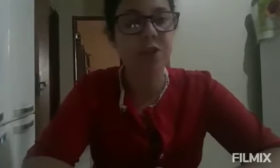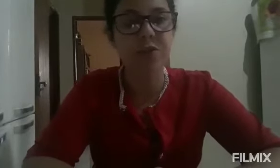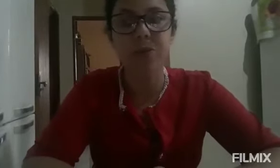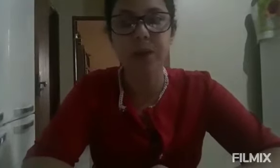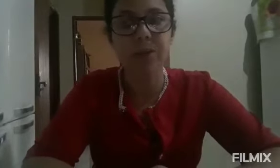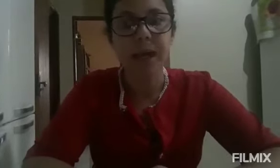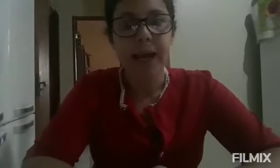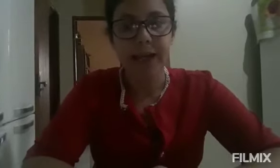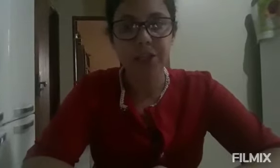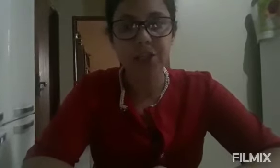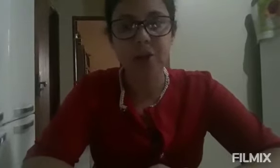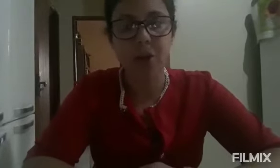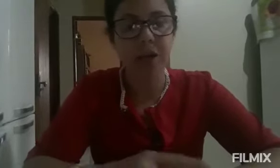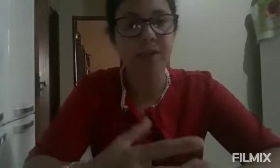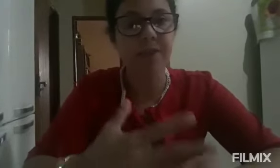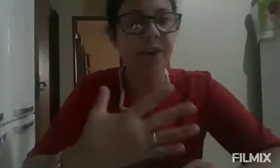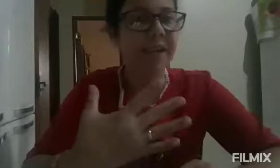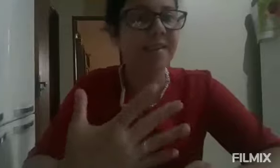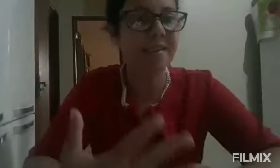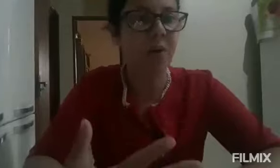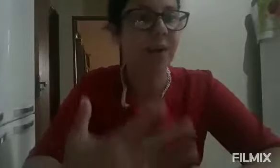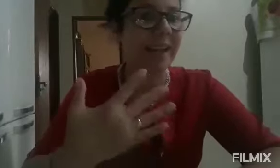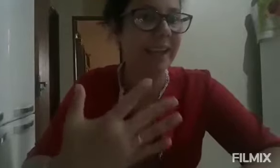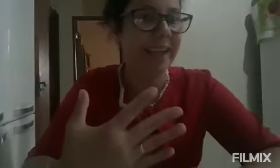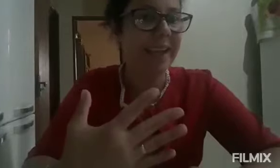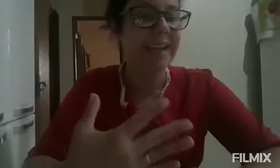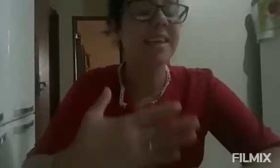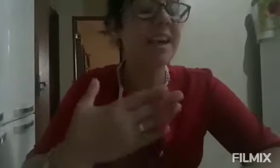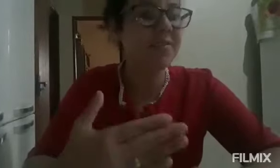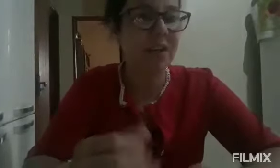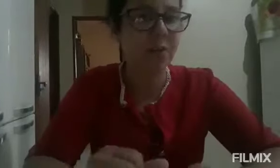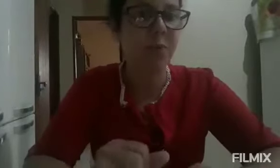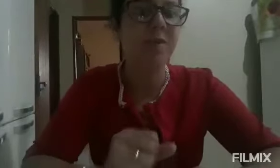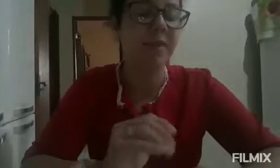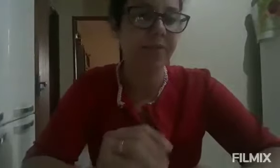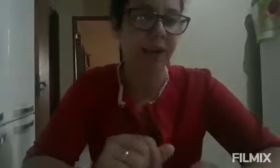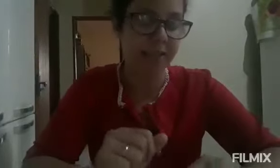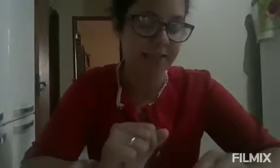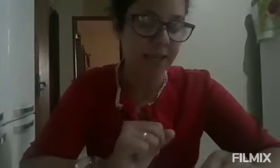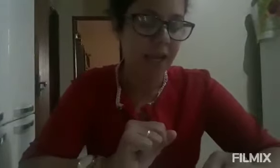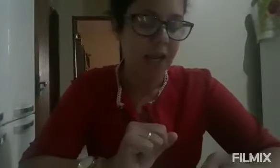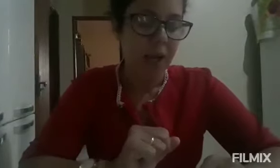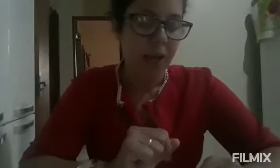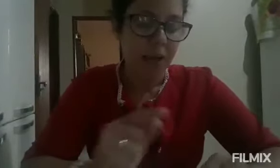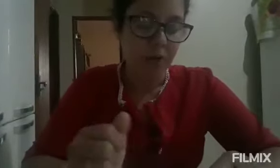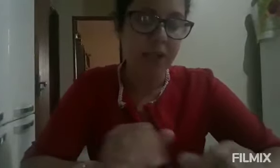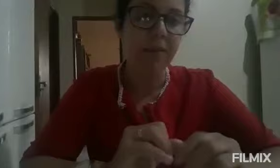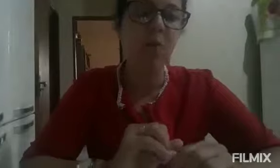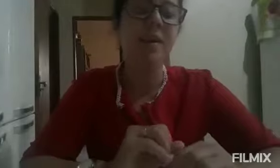Jesus, quando a gente coloca a nossa fé em ação, crê que ele faz o impossível, faz. Eu estava com